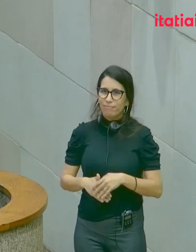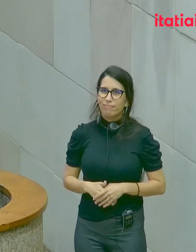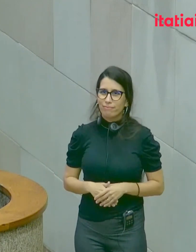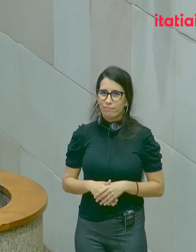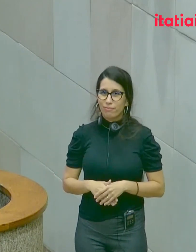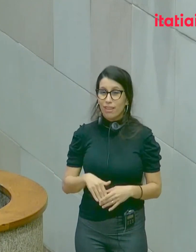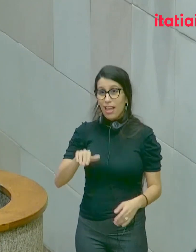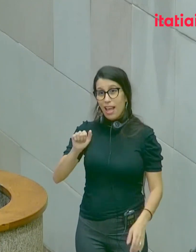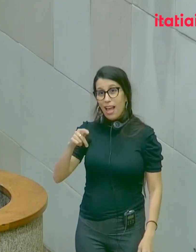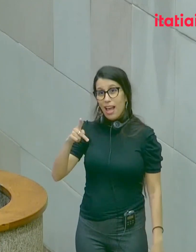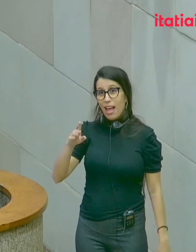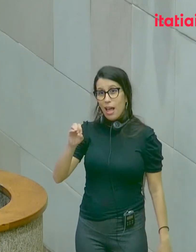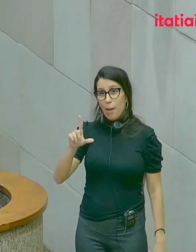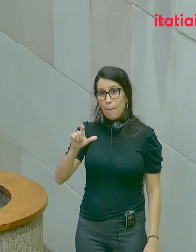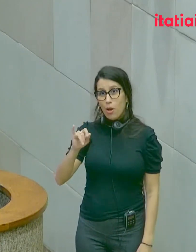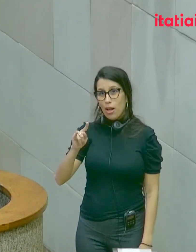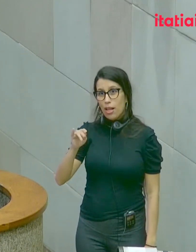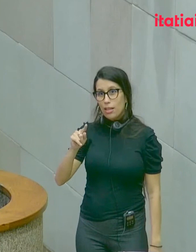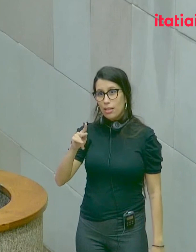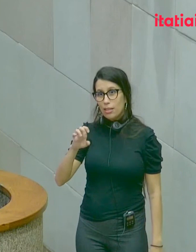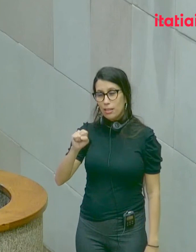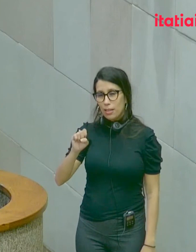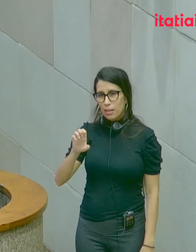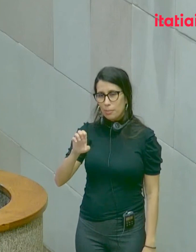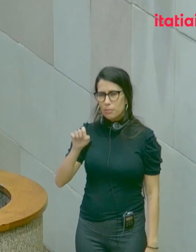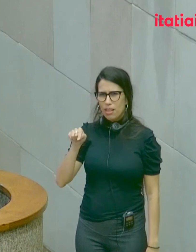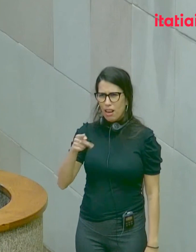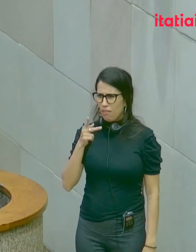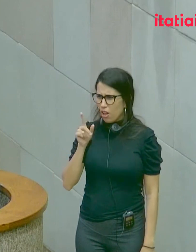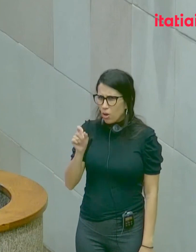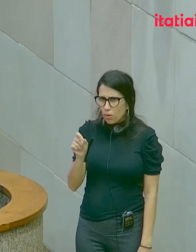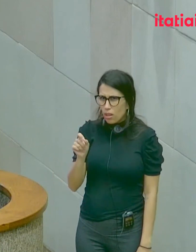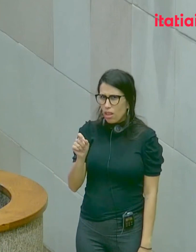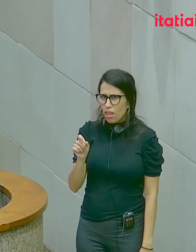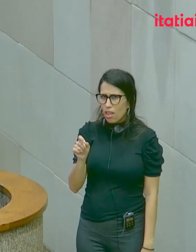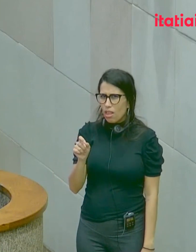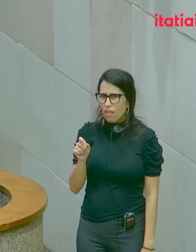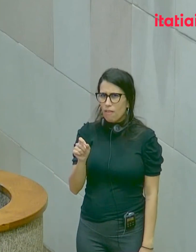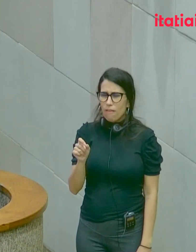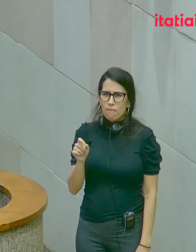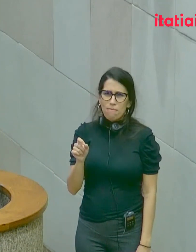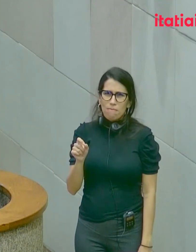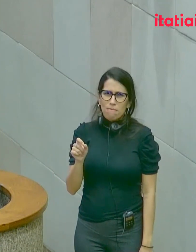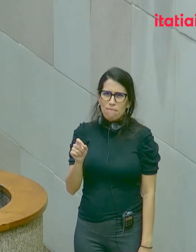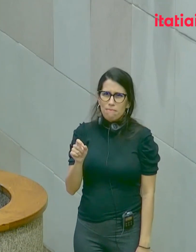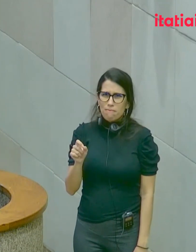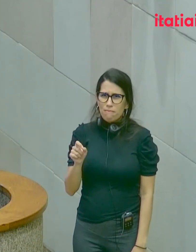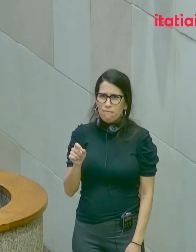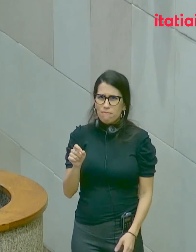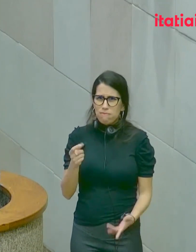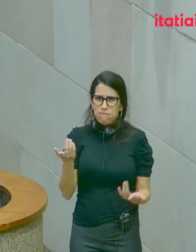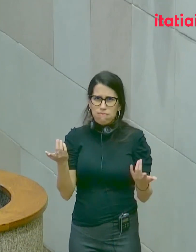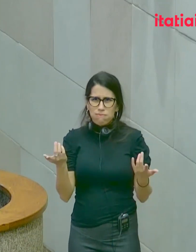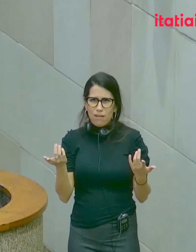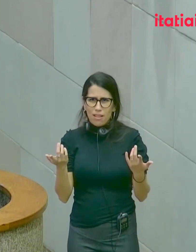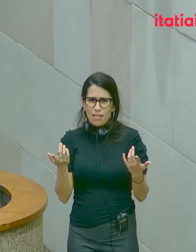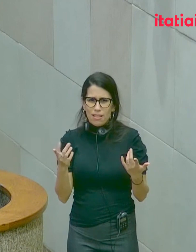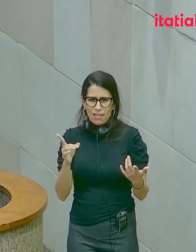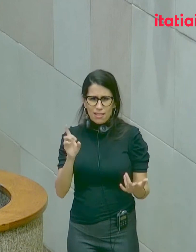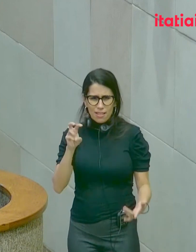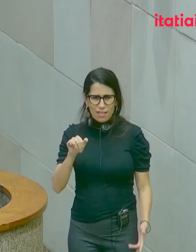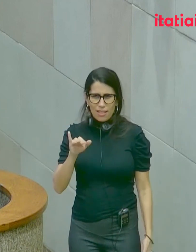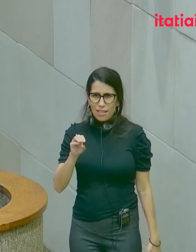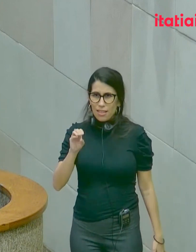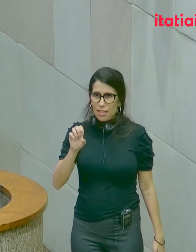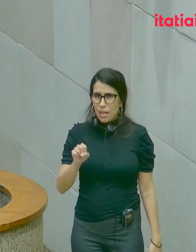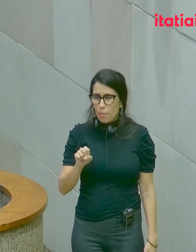que bestas-feras, bestas-feras, o demônio, o mal, iria